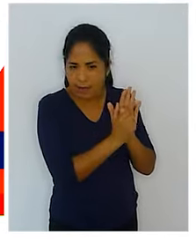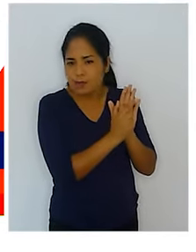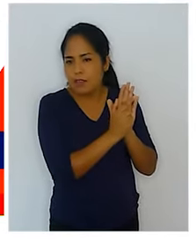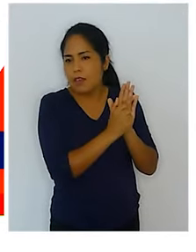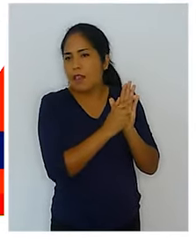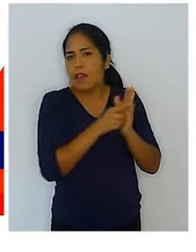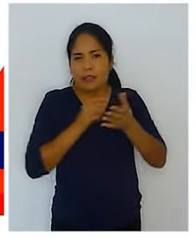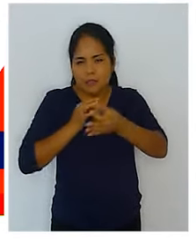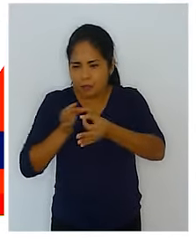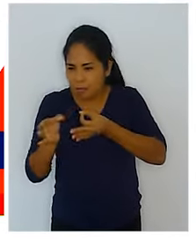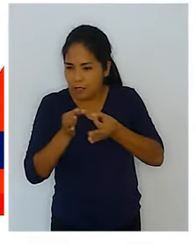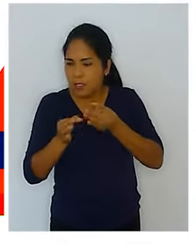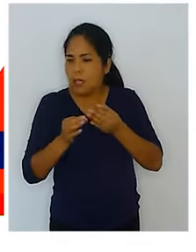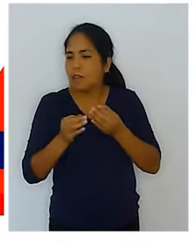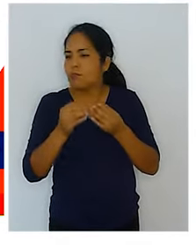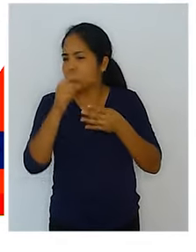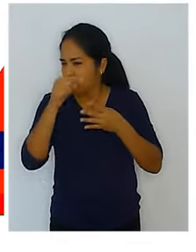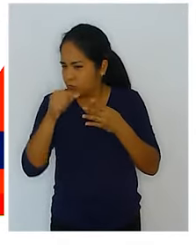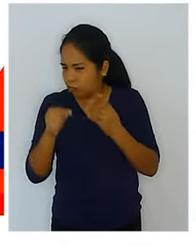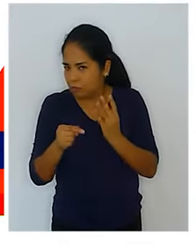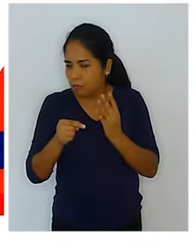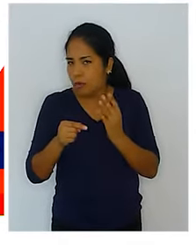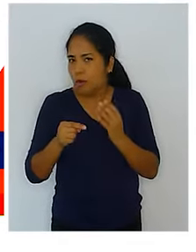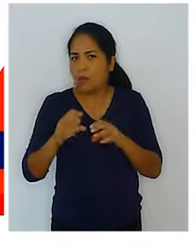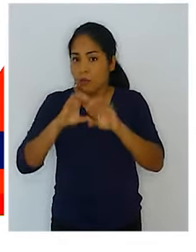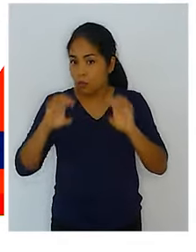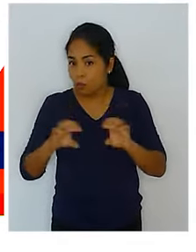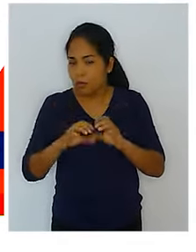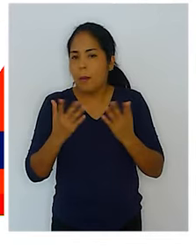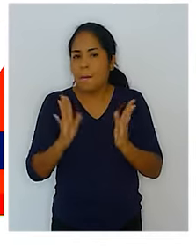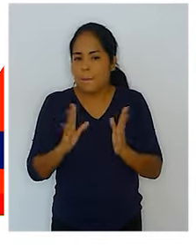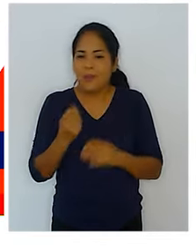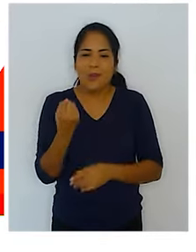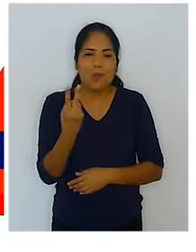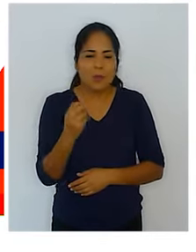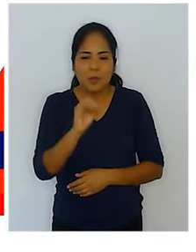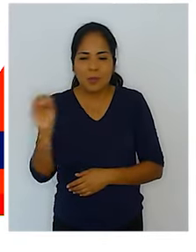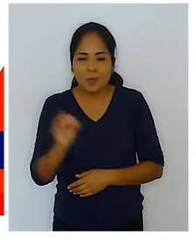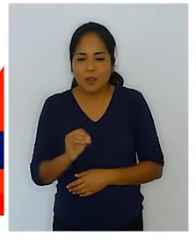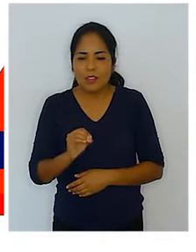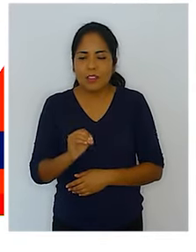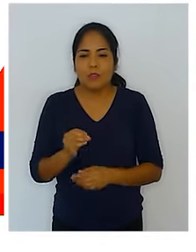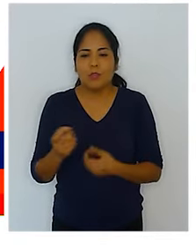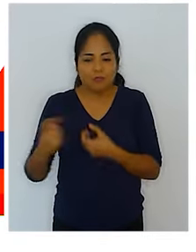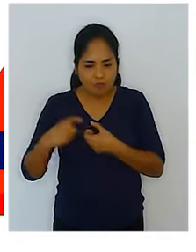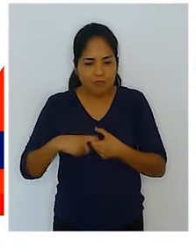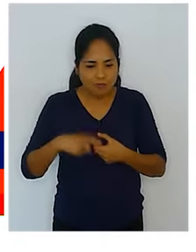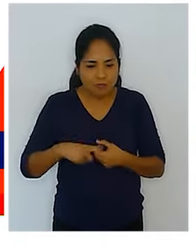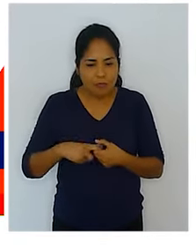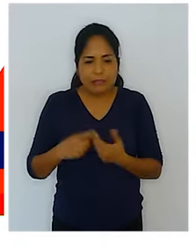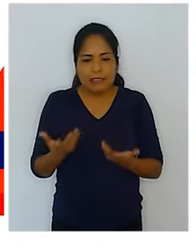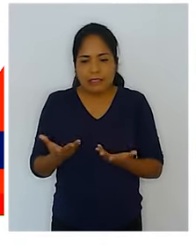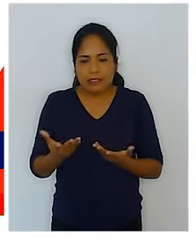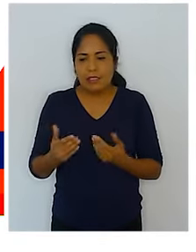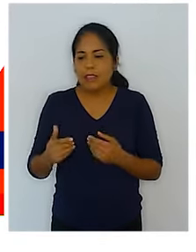señala cuál es el documento que acredita la condición, pero tenemos un 12% que tenemos en nuestro registro